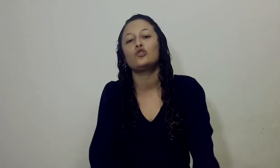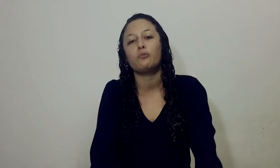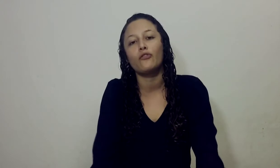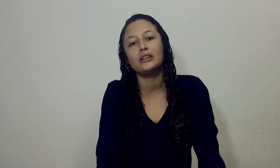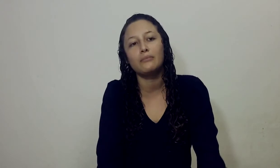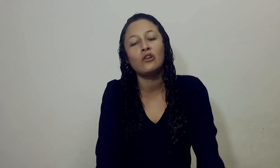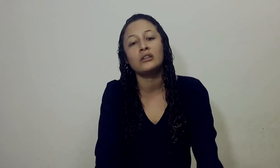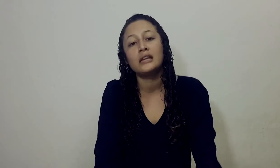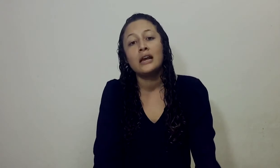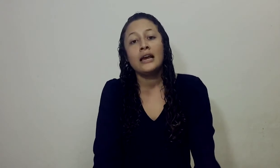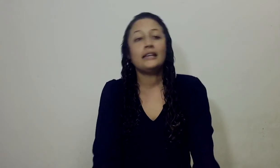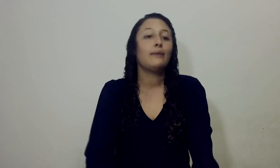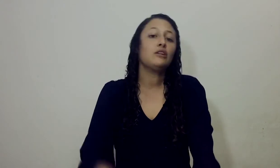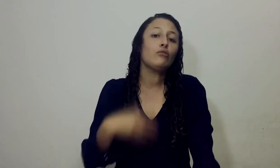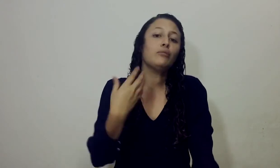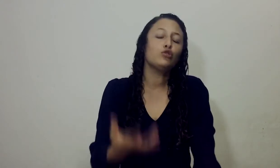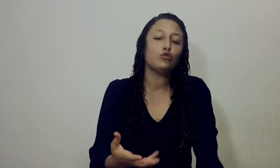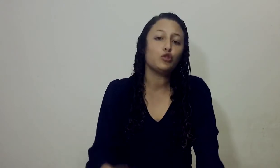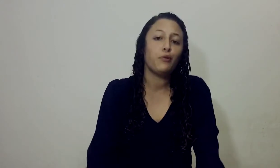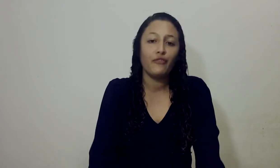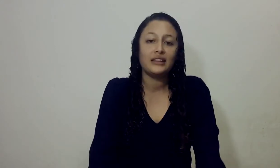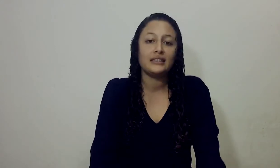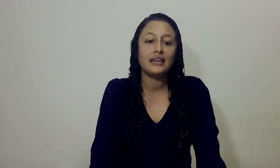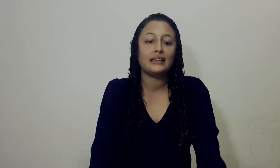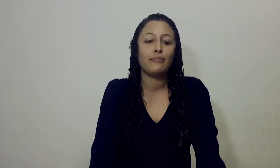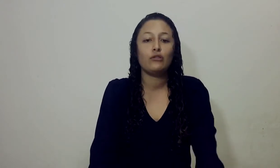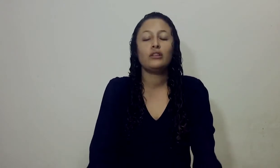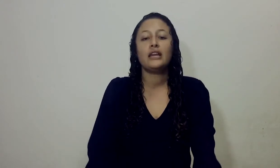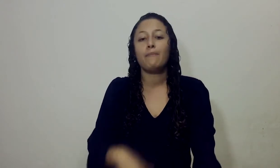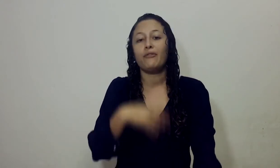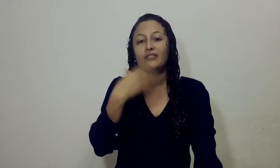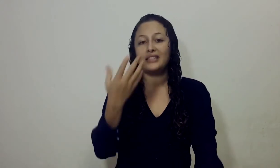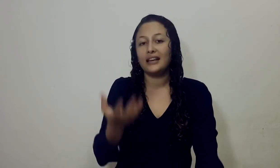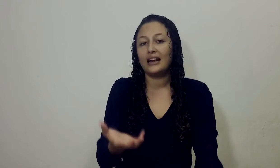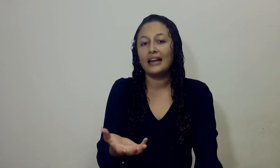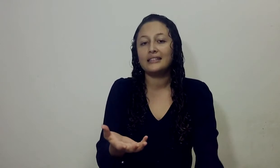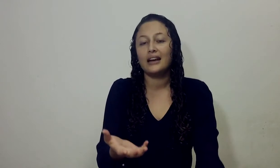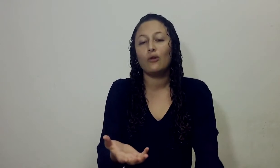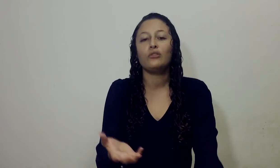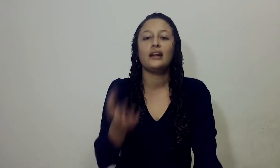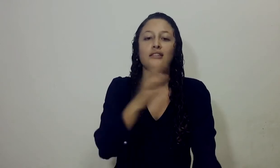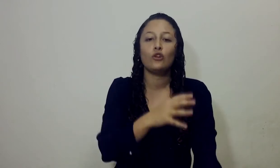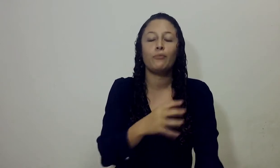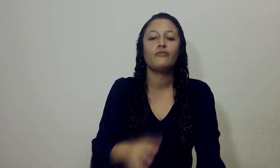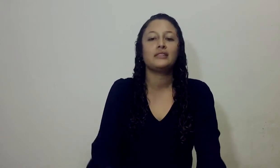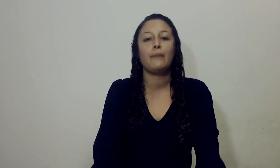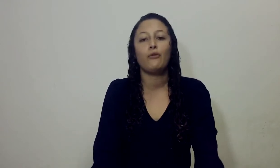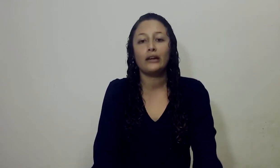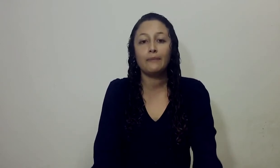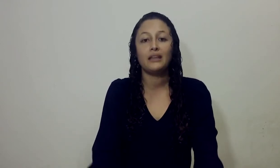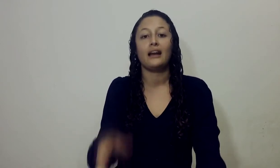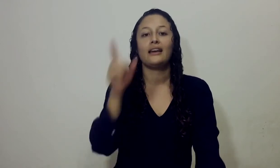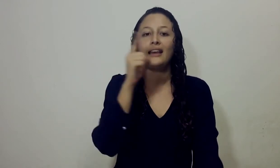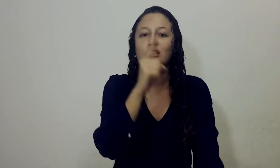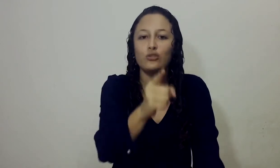mensajes de los profetas menores Y también tuvimos otros profetas Que tal vez no tenían profecía clásica como tal Sino profecía